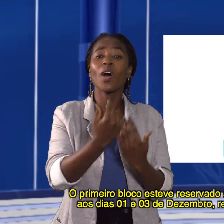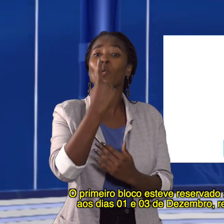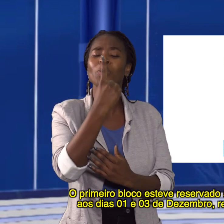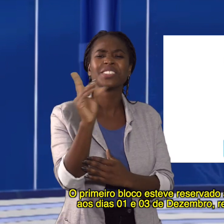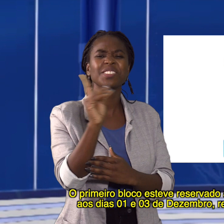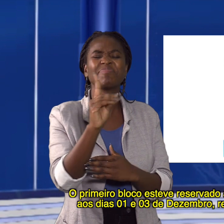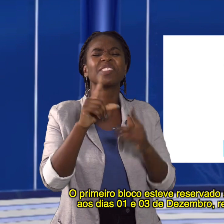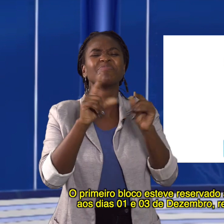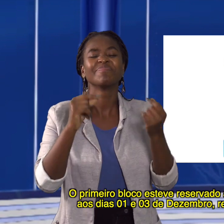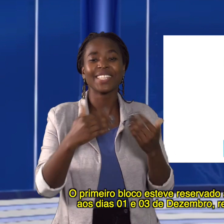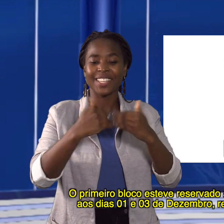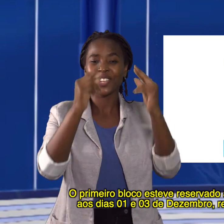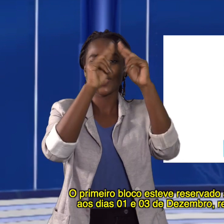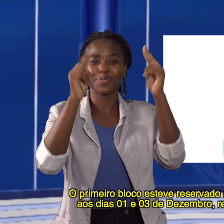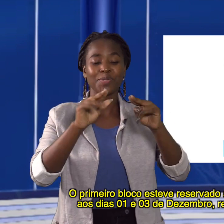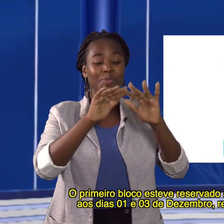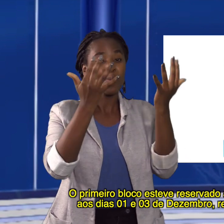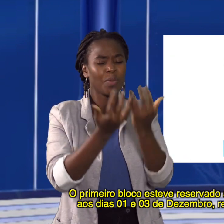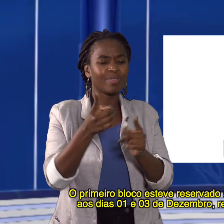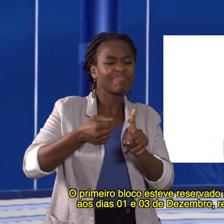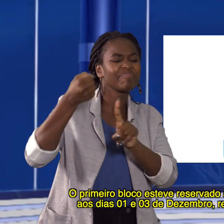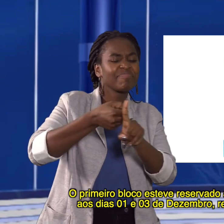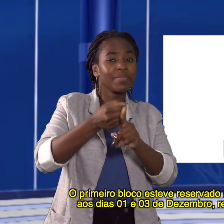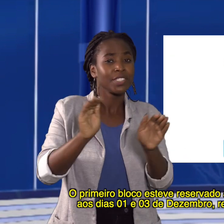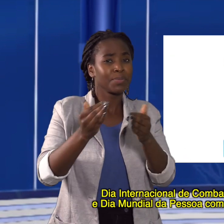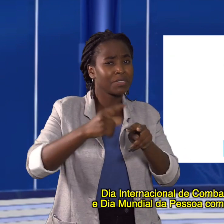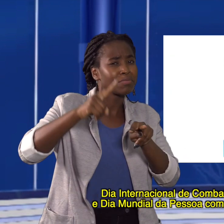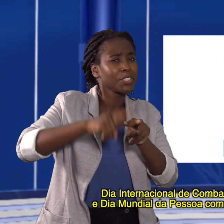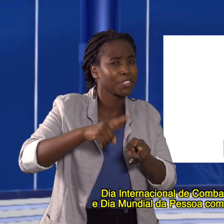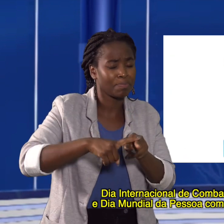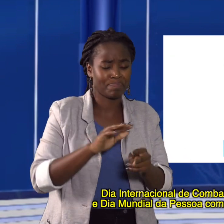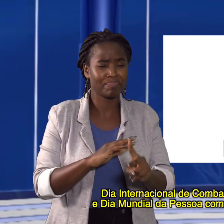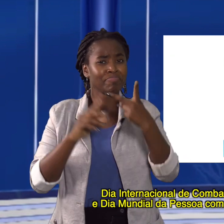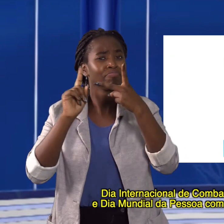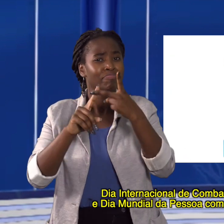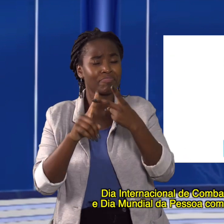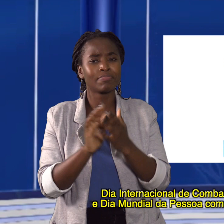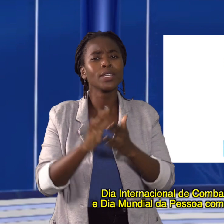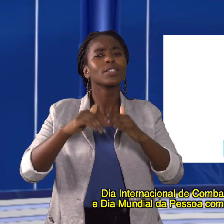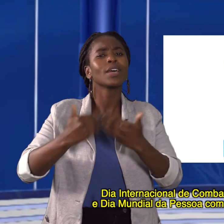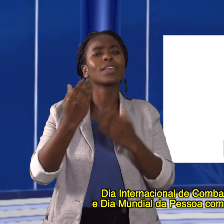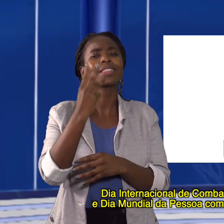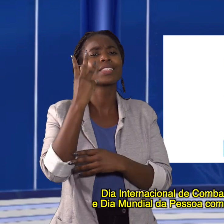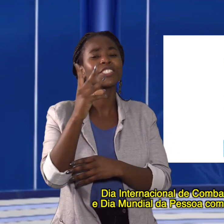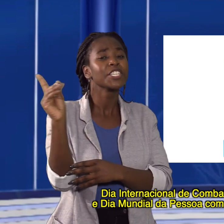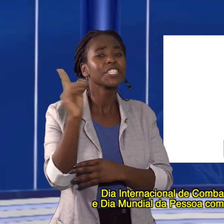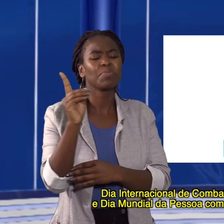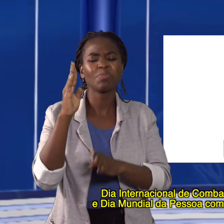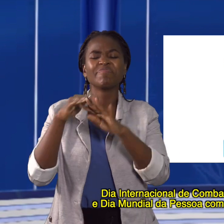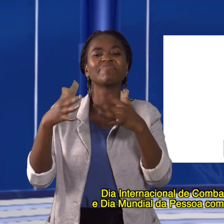aos dias 1 e 3 de dezembro respectivamente dia internacional do combate ao SIDA e dia mundial da pessoa